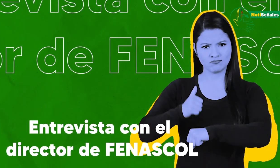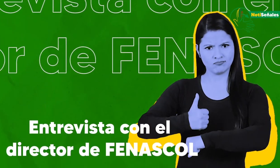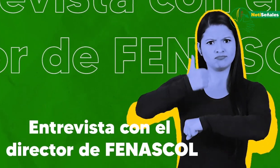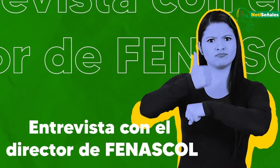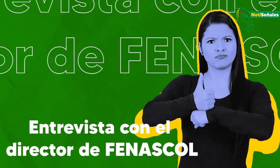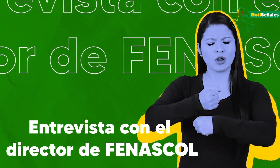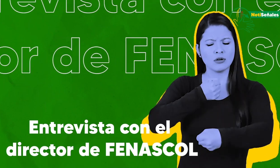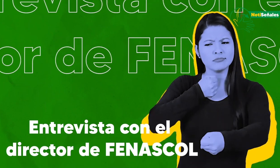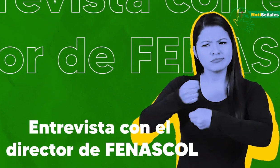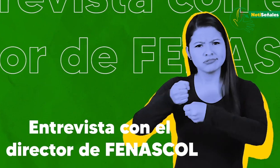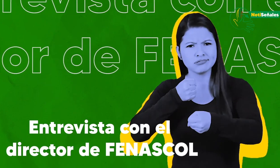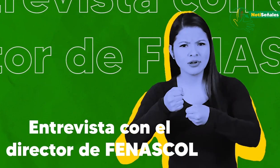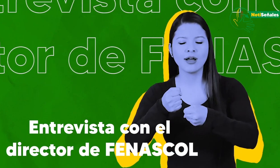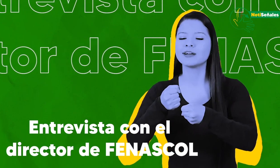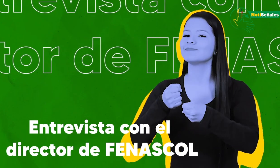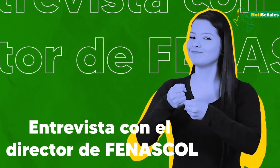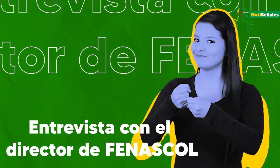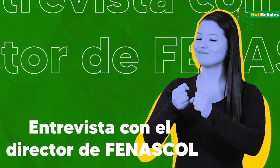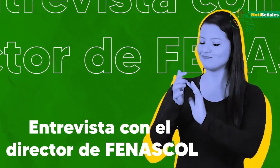Entrevista con el director de FENASCOL